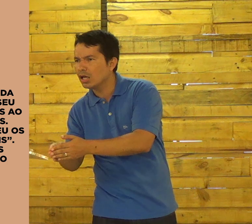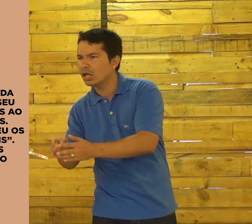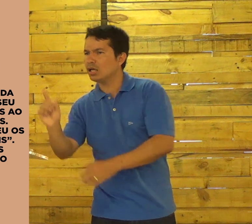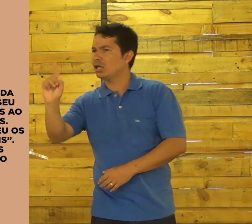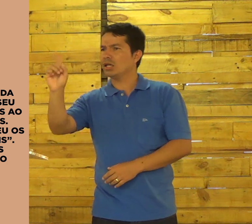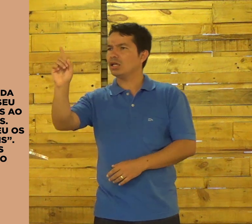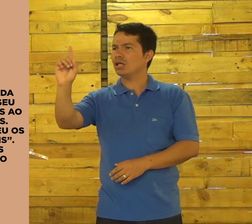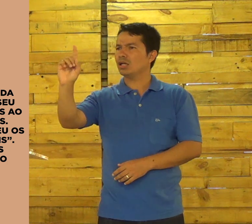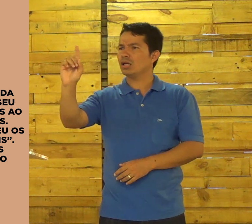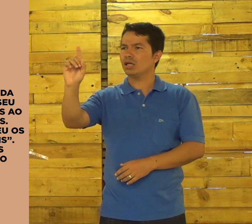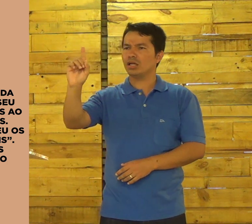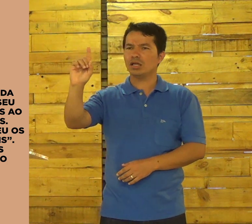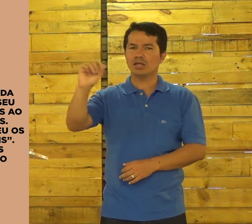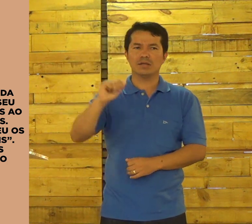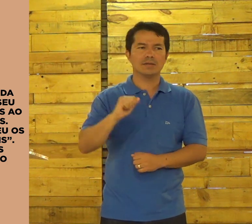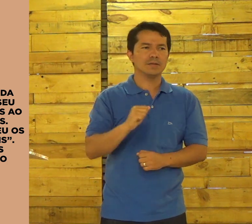Barco, não. Não é essa palavra.